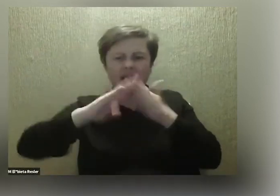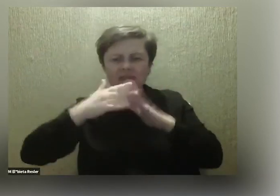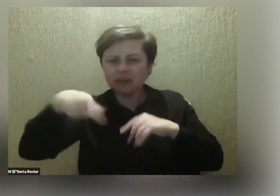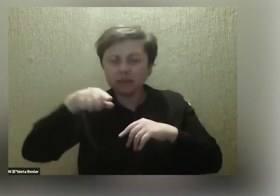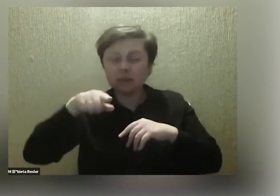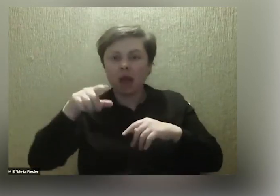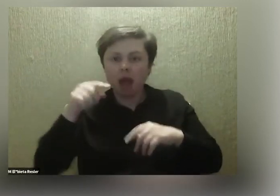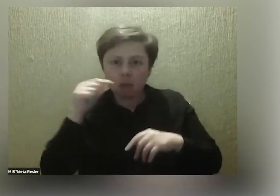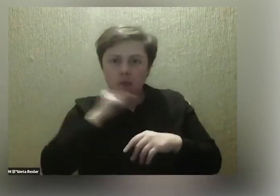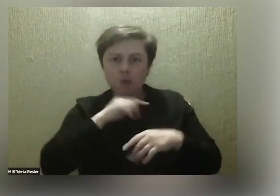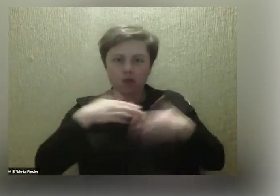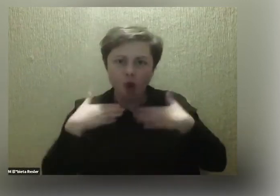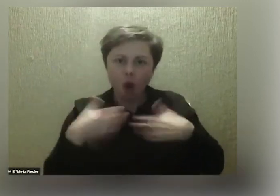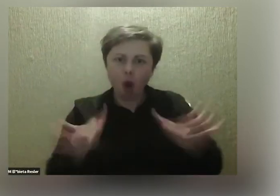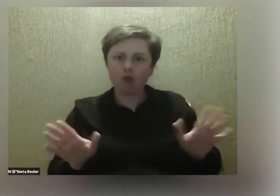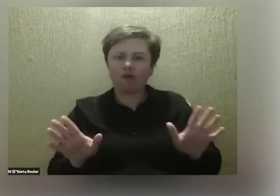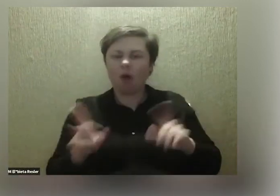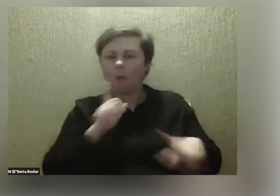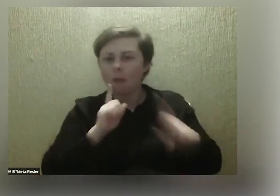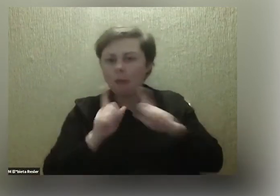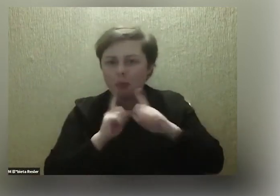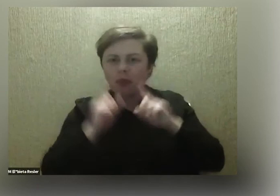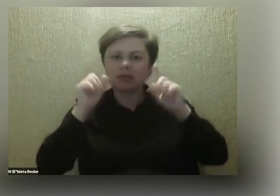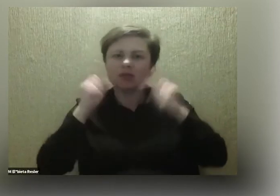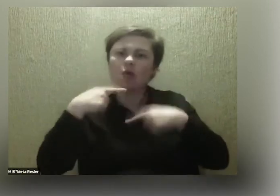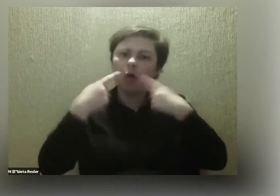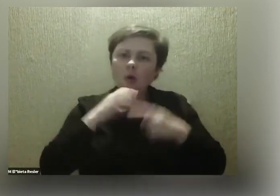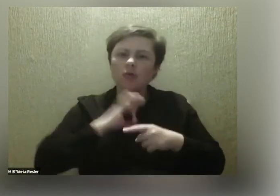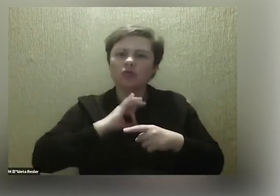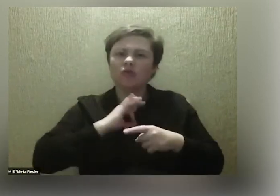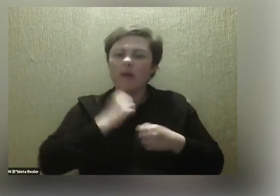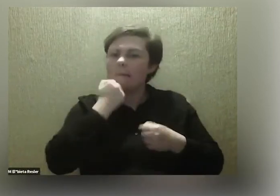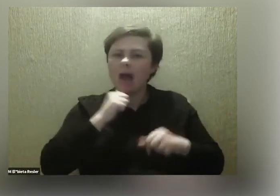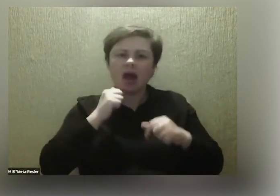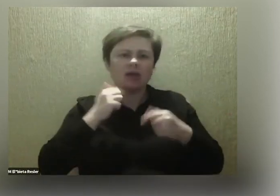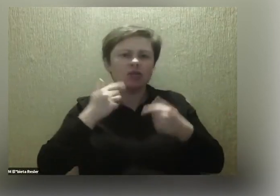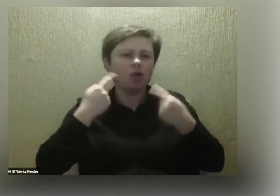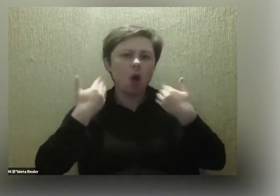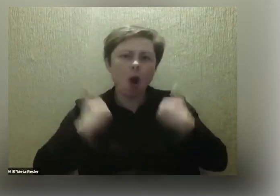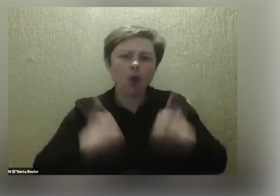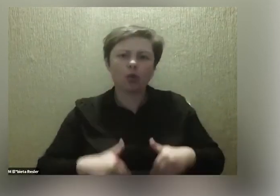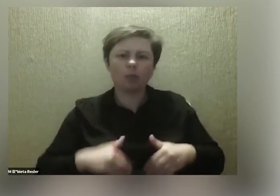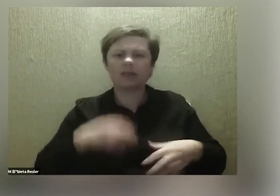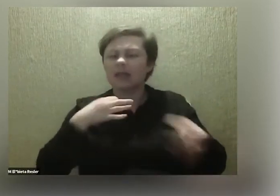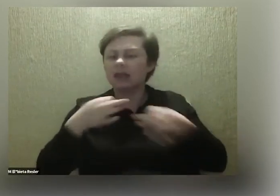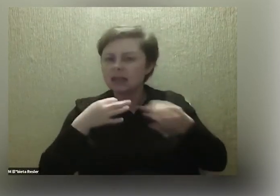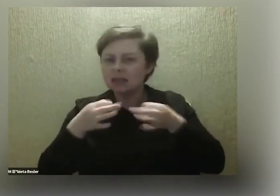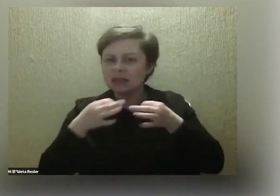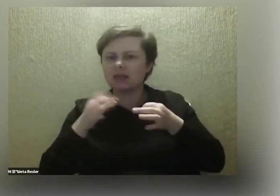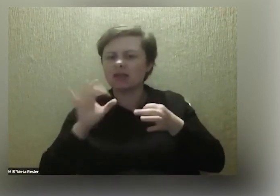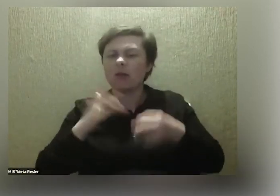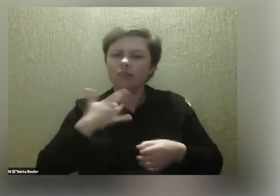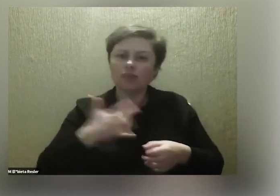potrafili otworzyć, że zaczęli opowiadać swoje bardzo osobiste historie i przeżycia.